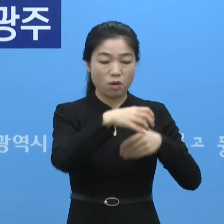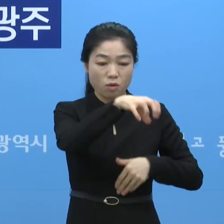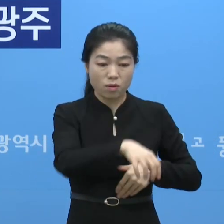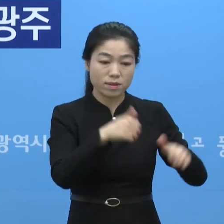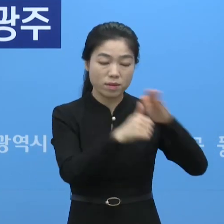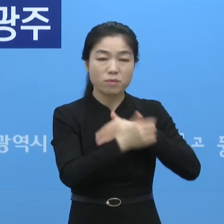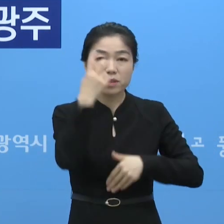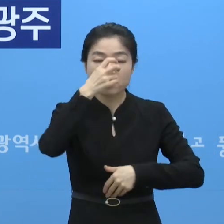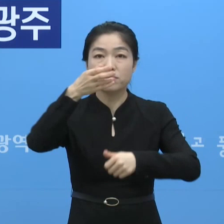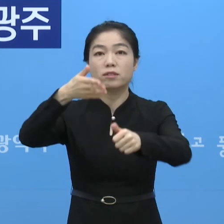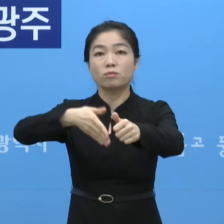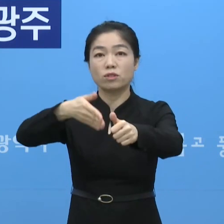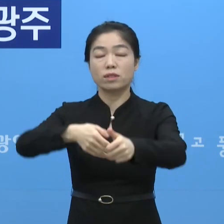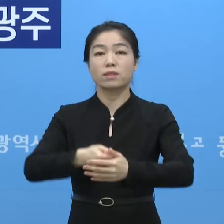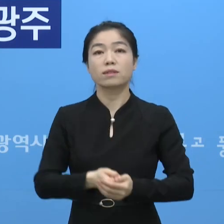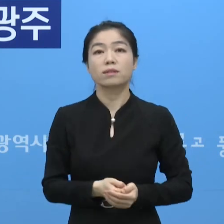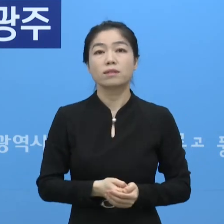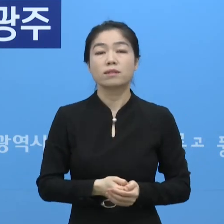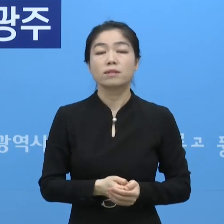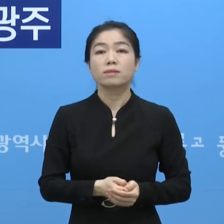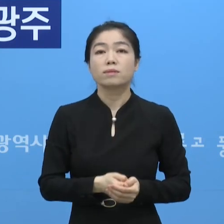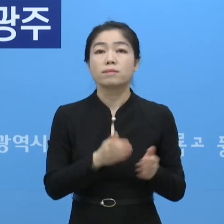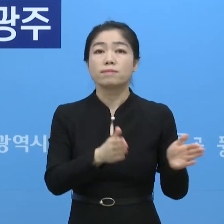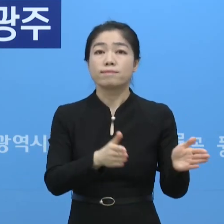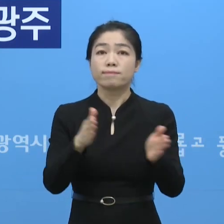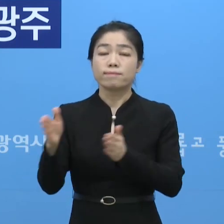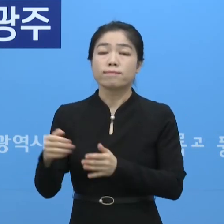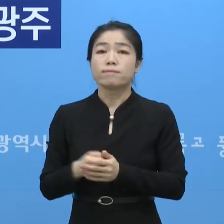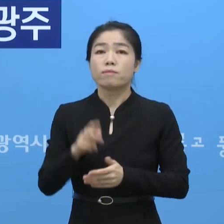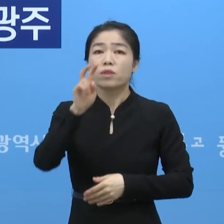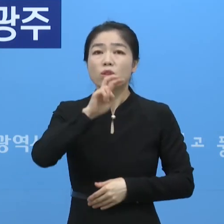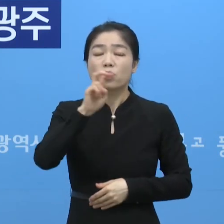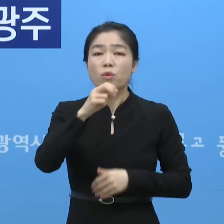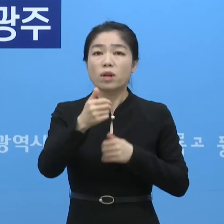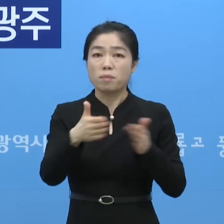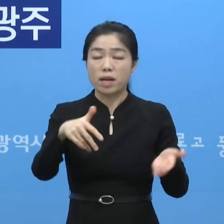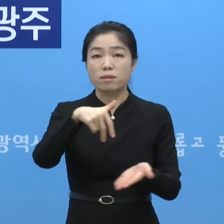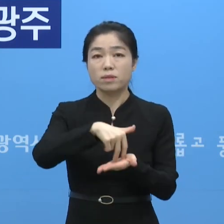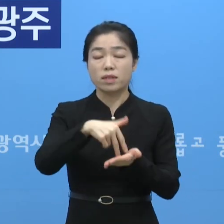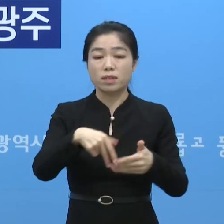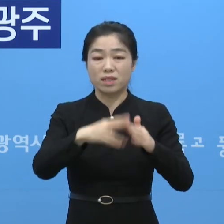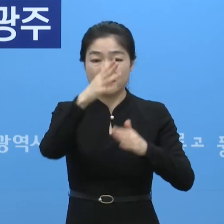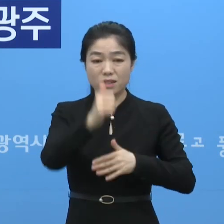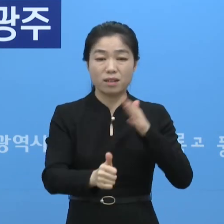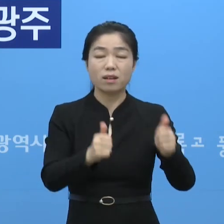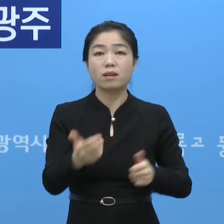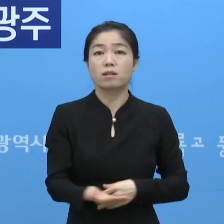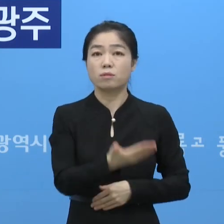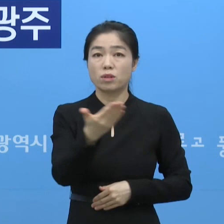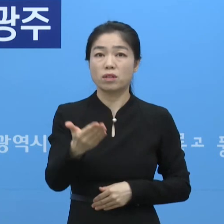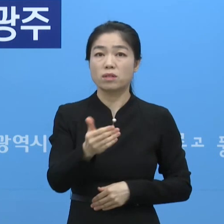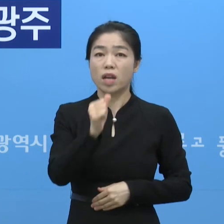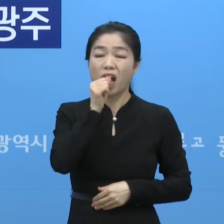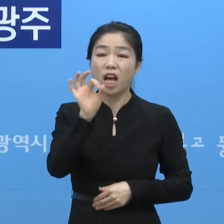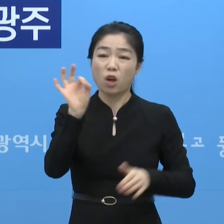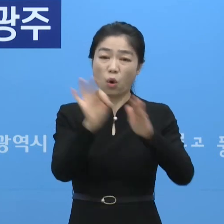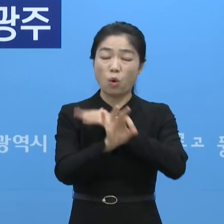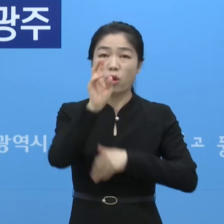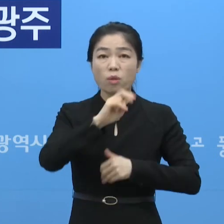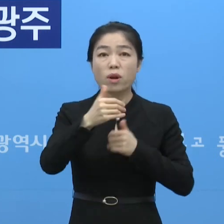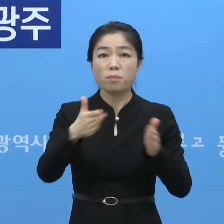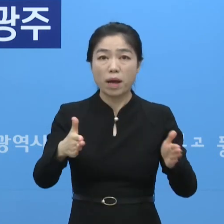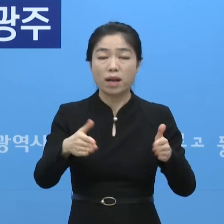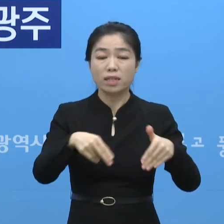받아주시기 바라겠습니다. 그리고 특히 노래방 차원에서 시설주분들께서는 특히 동전노래방 같은